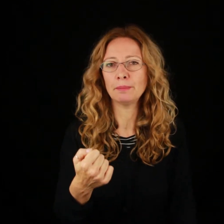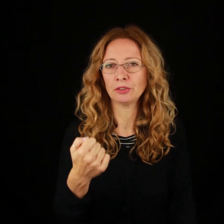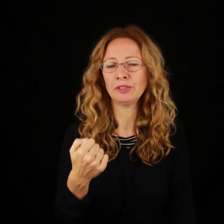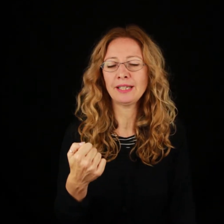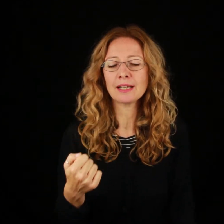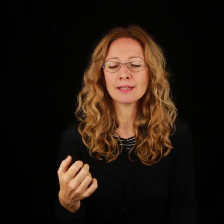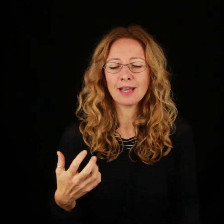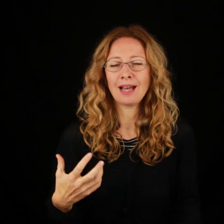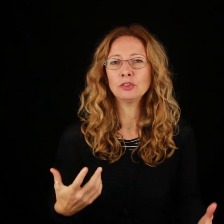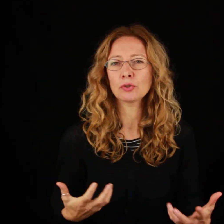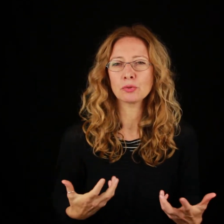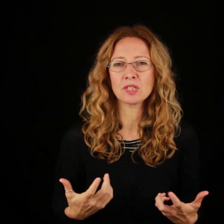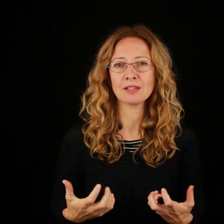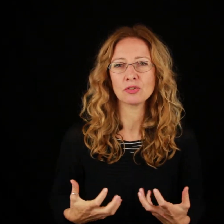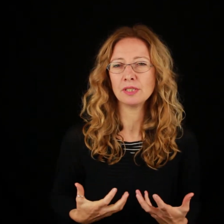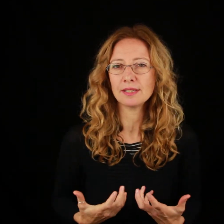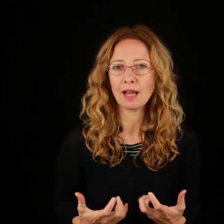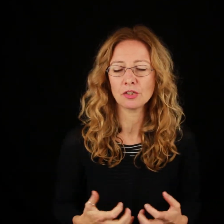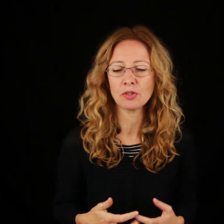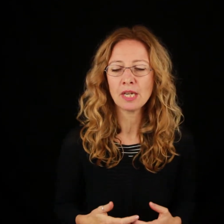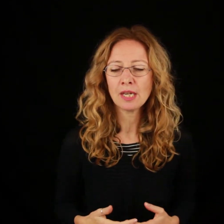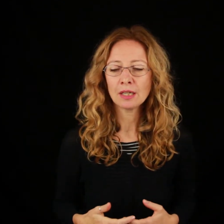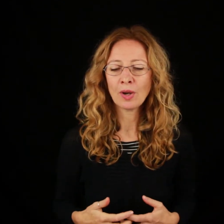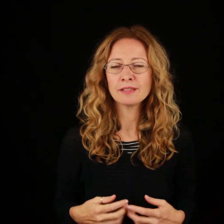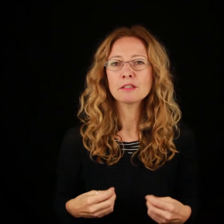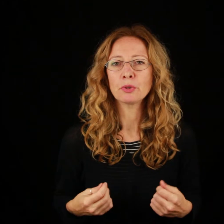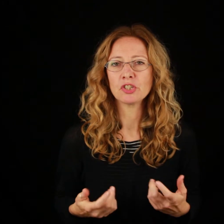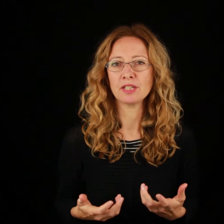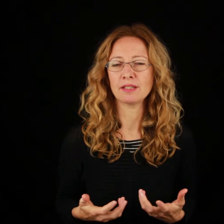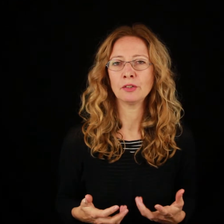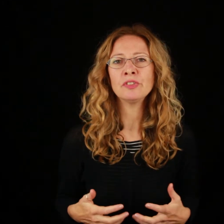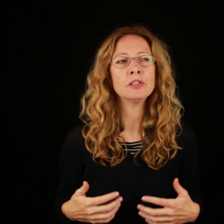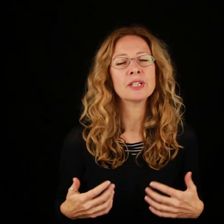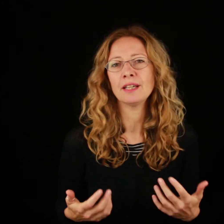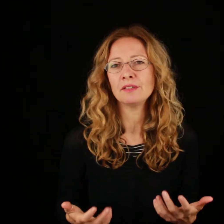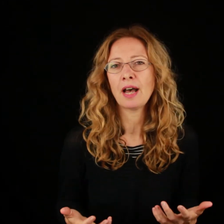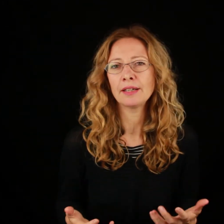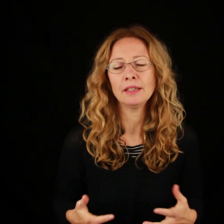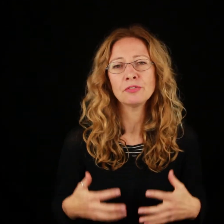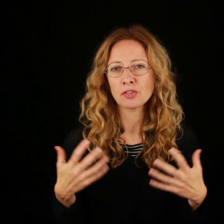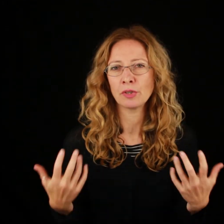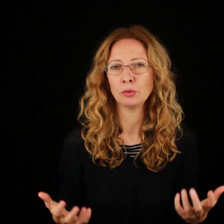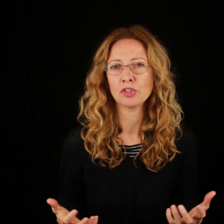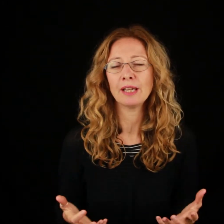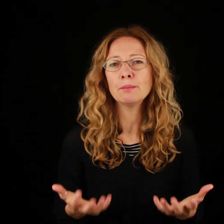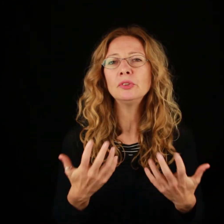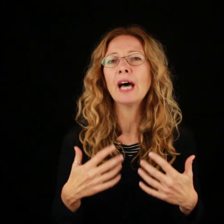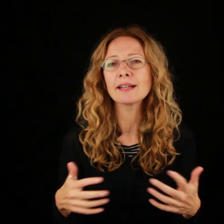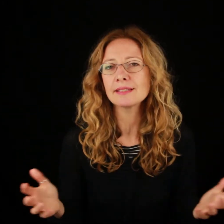per tornare a casa ha addosso un senso di disagio, quasi di sporcizia, non vede l'ora di arrivare e farsi una doccia e mondarsi,